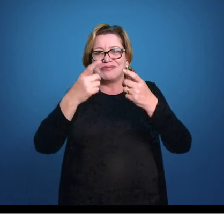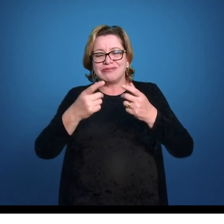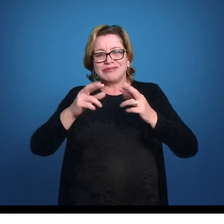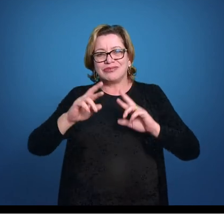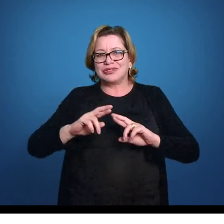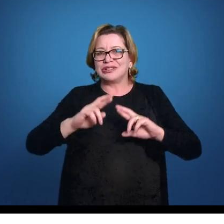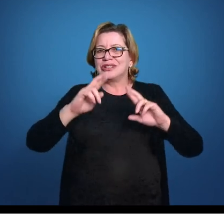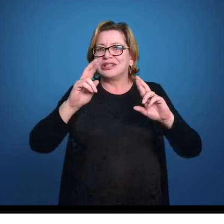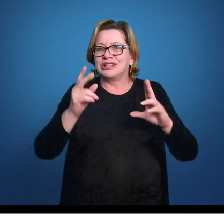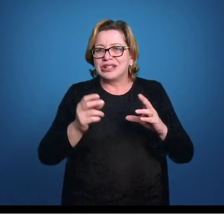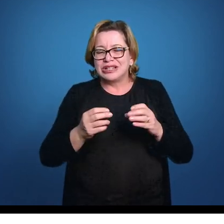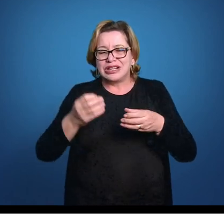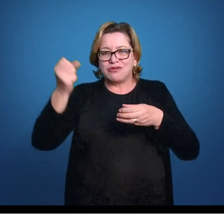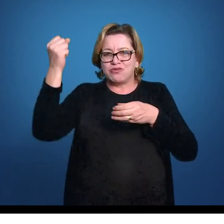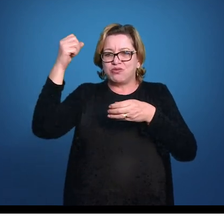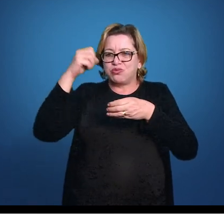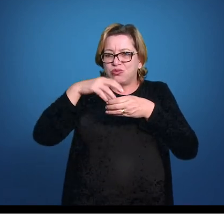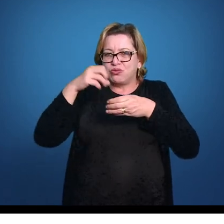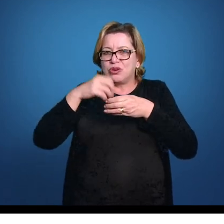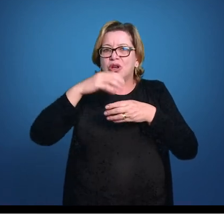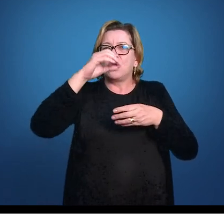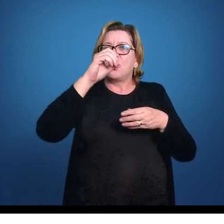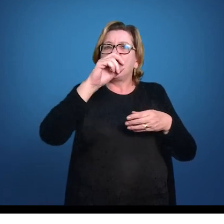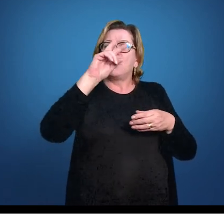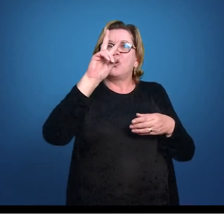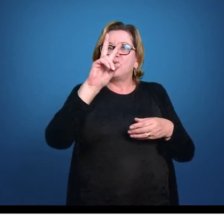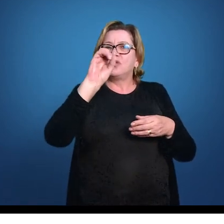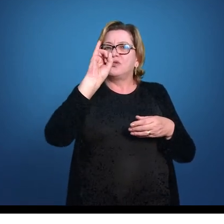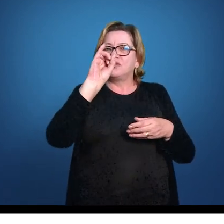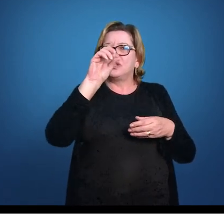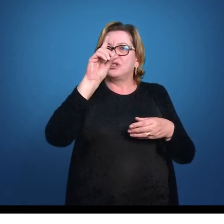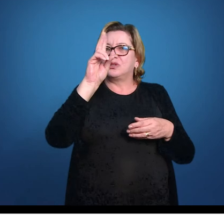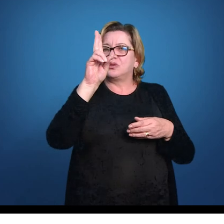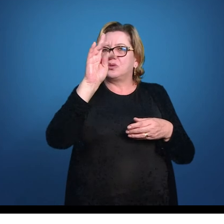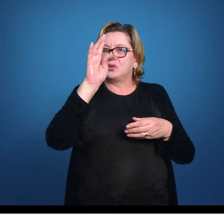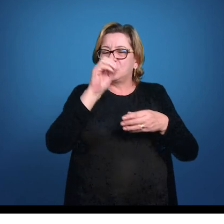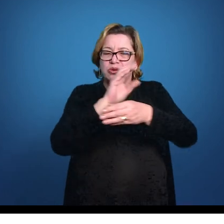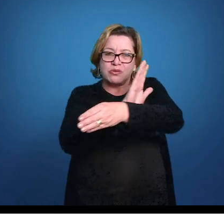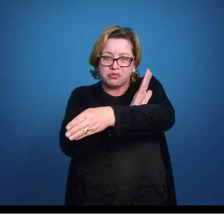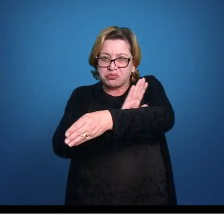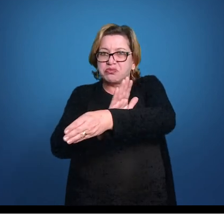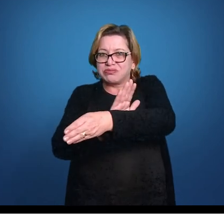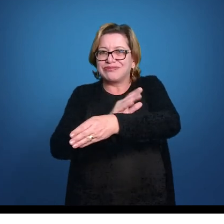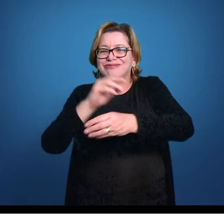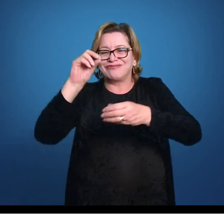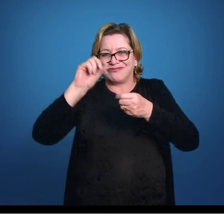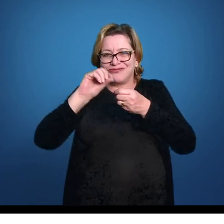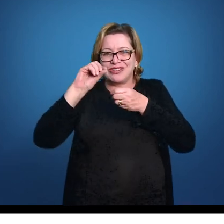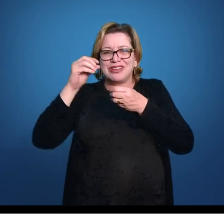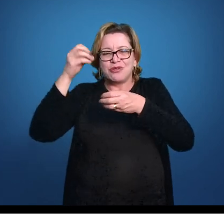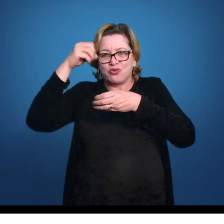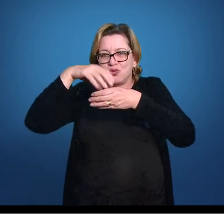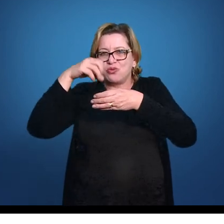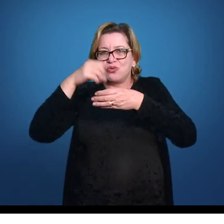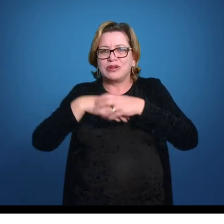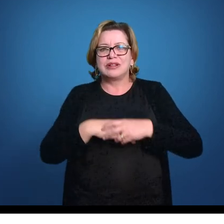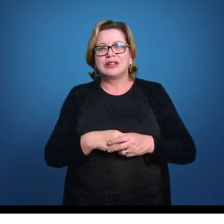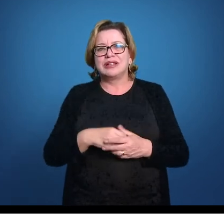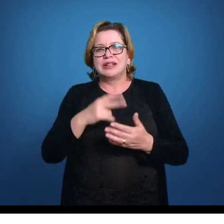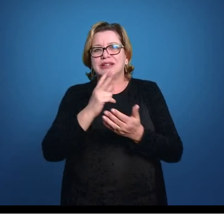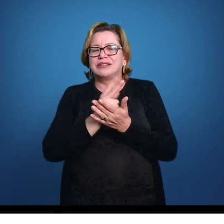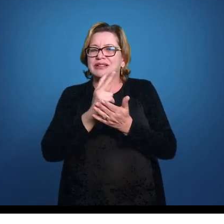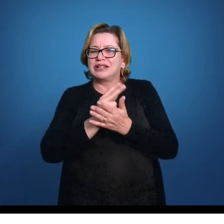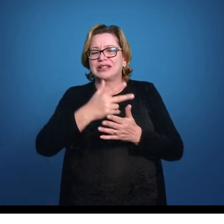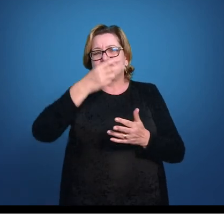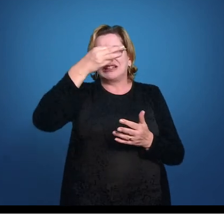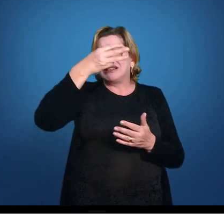caso secreta no oviduto aí das fêmeas. Cerca de 30% das espécies de tubarões e raias usam esse